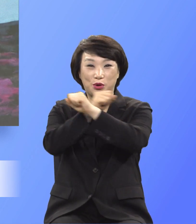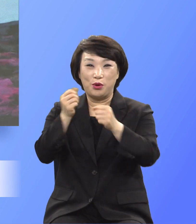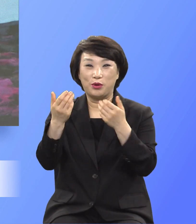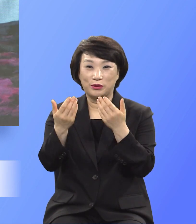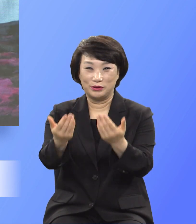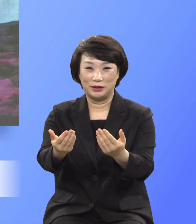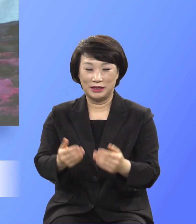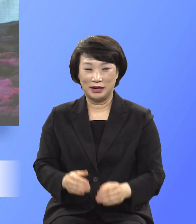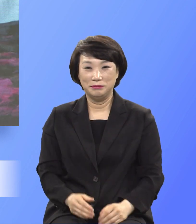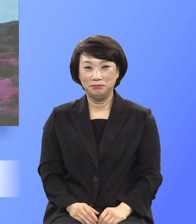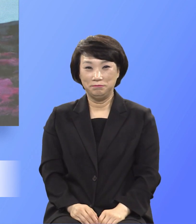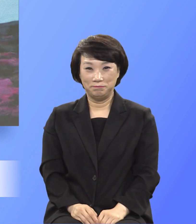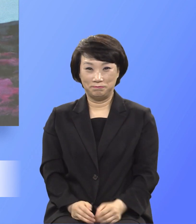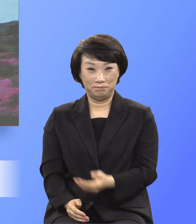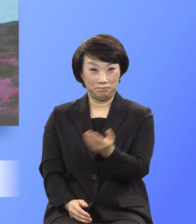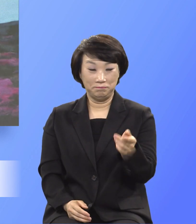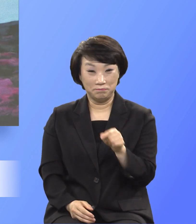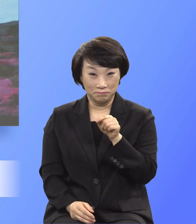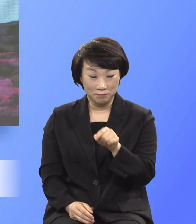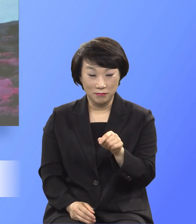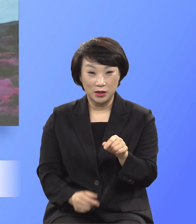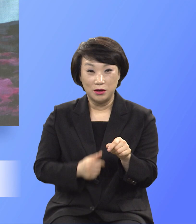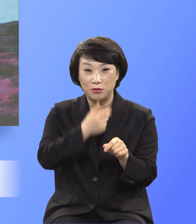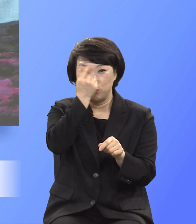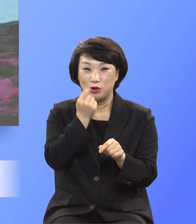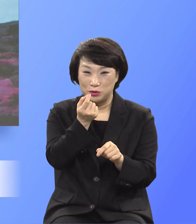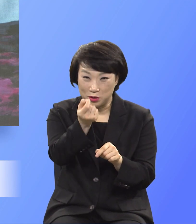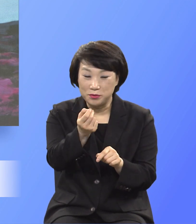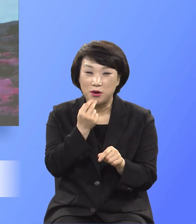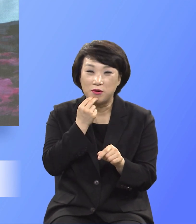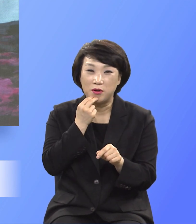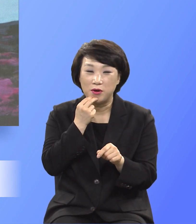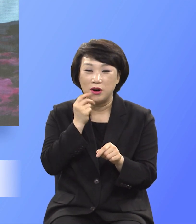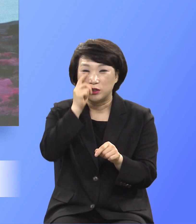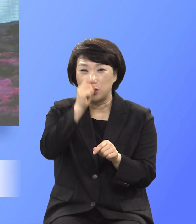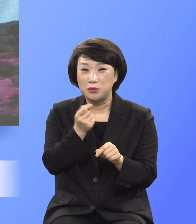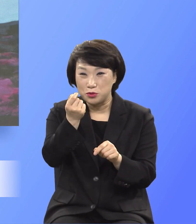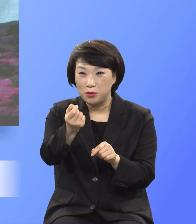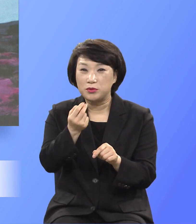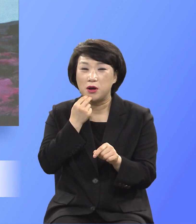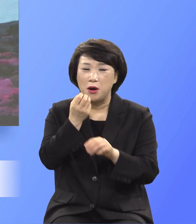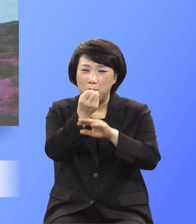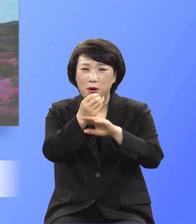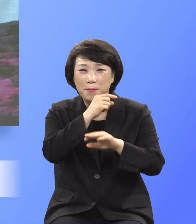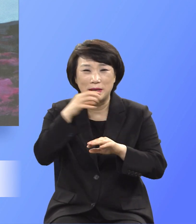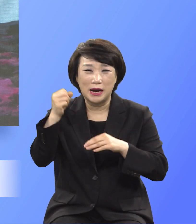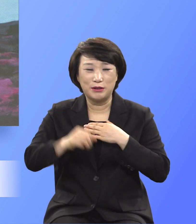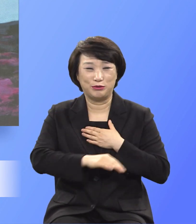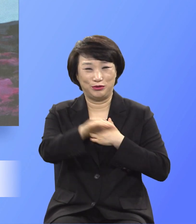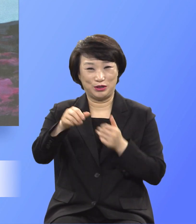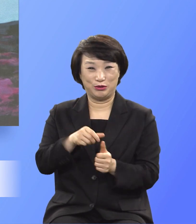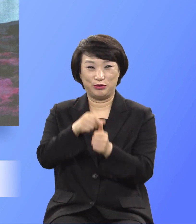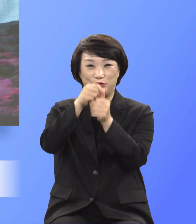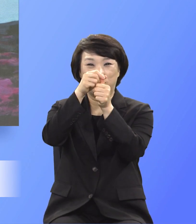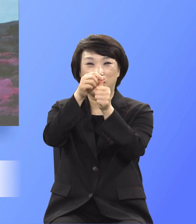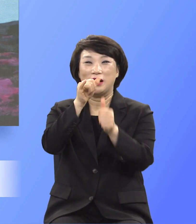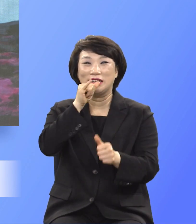어린양같은 보배로운 피로 우리가 구원받았다는 것입니다 동의하시면